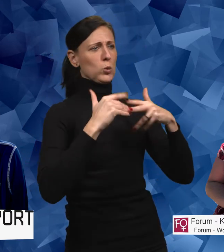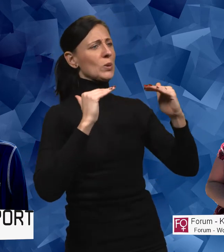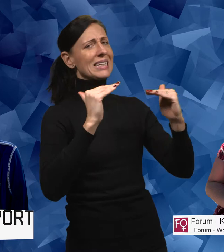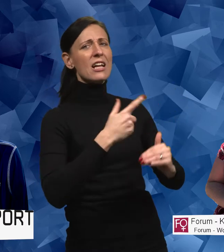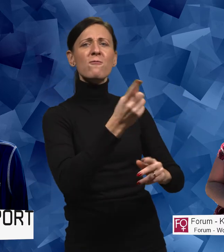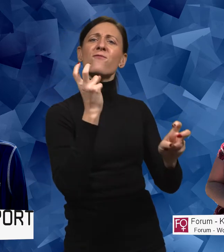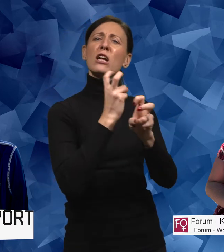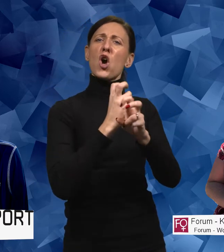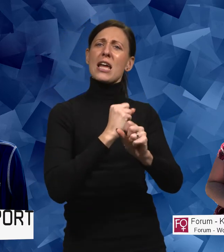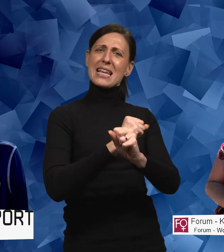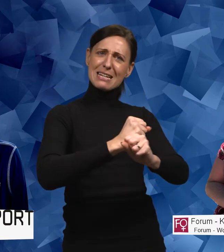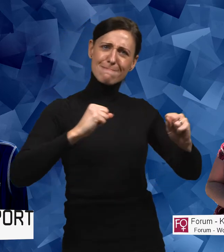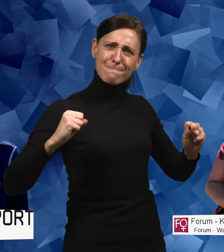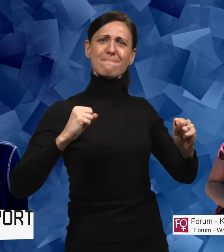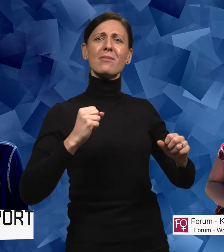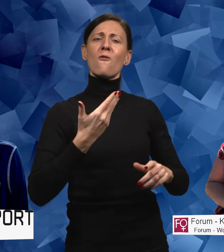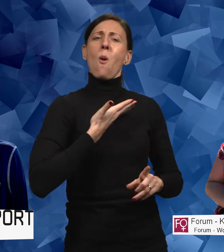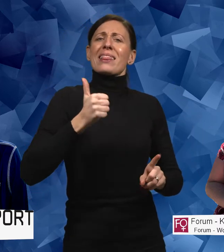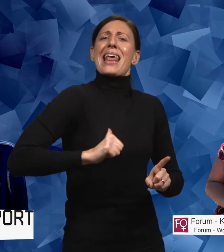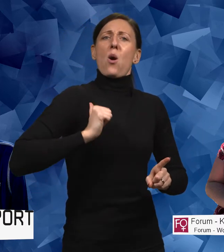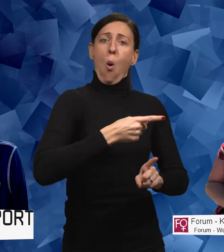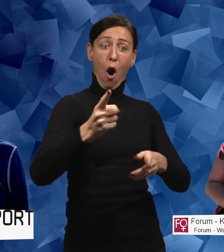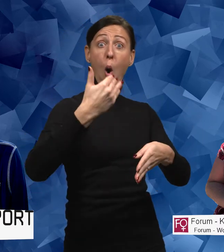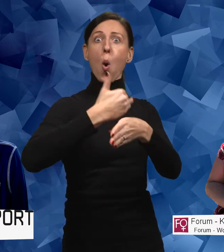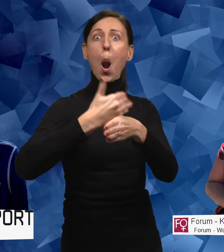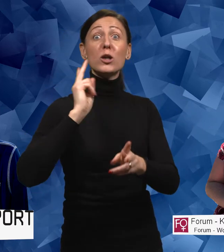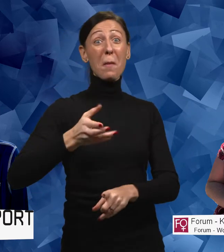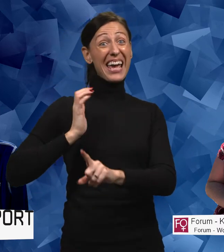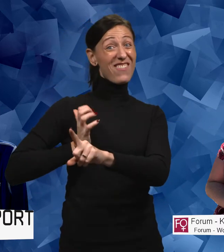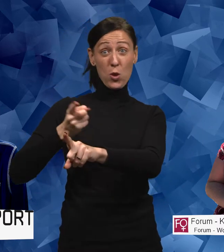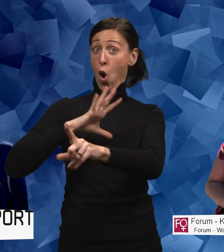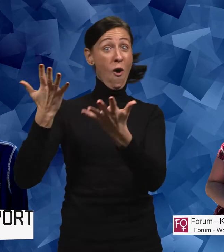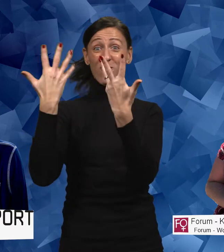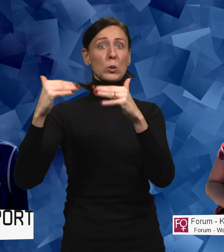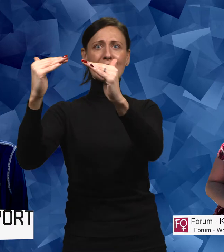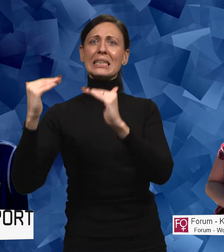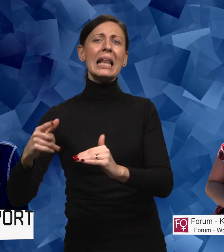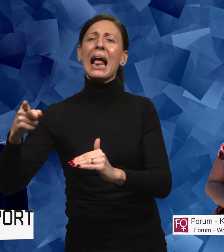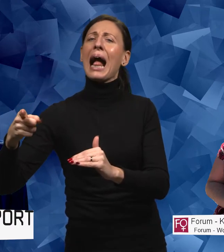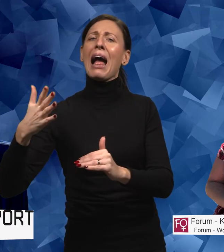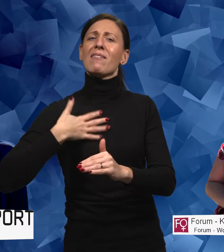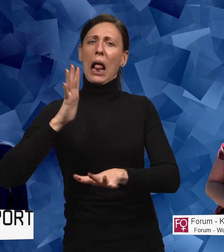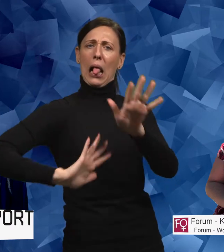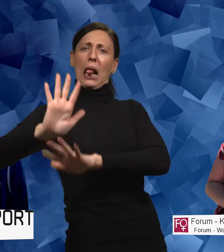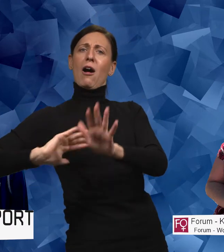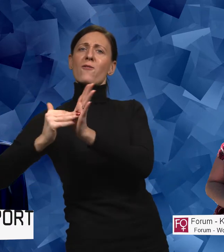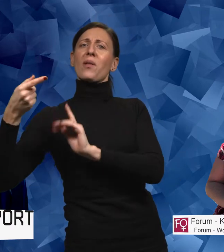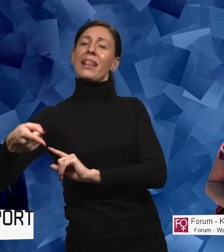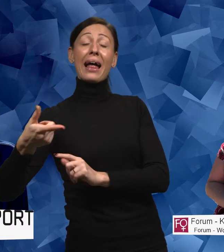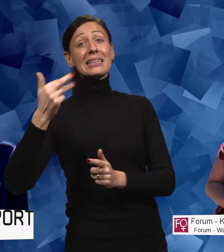försöker erövra. Och få tillgång till de roller som kvinnor utan funktionsnedsättning försöker frigöra sig ifrån. Alltså det här med